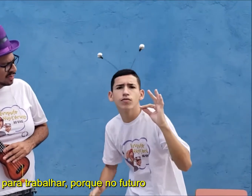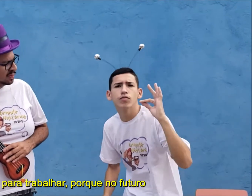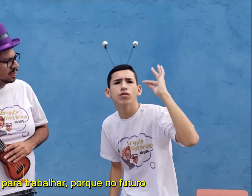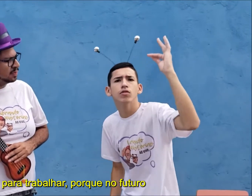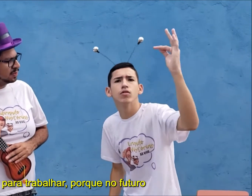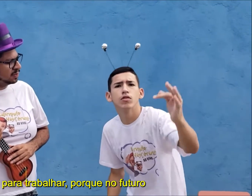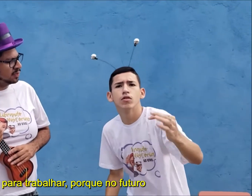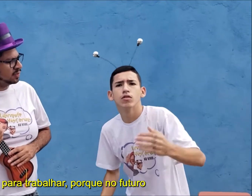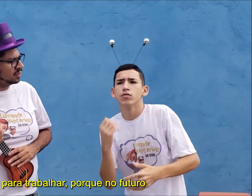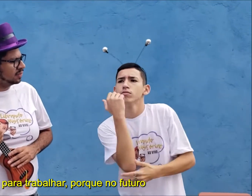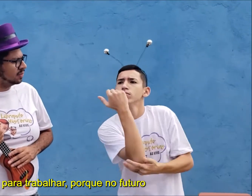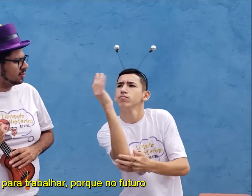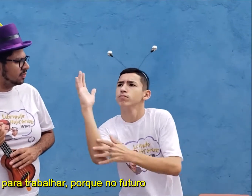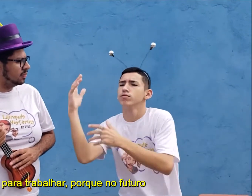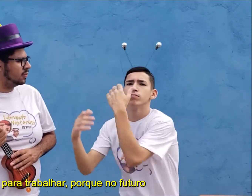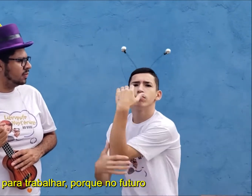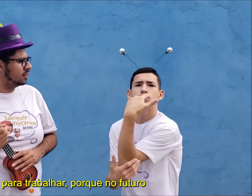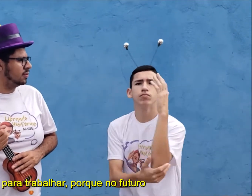ir embora para trabalhar.